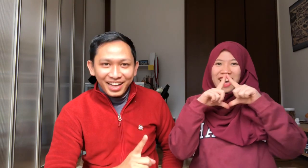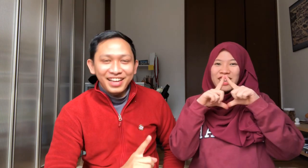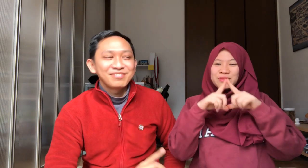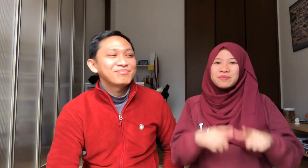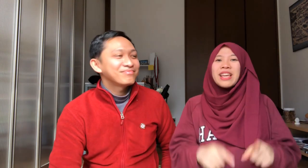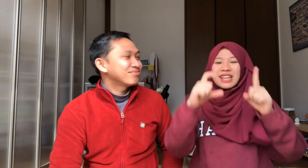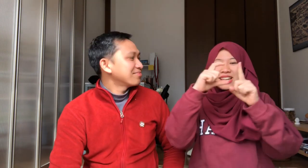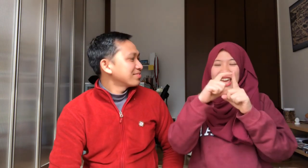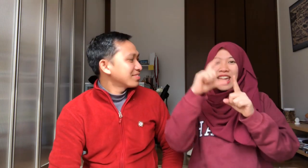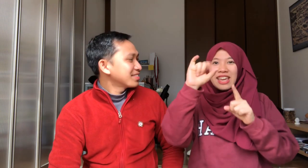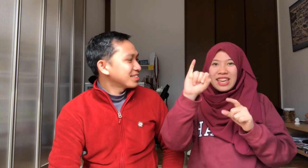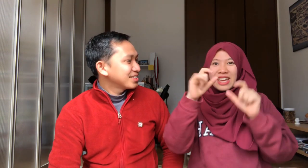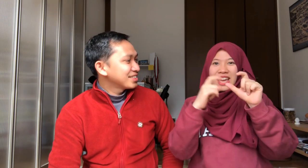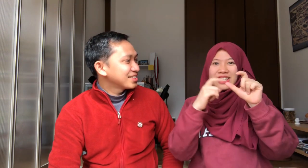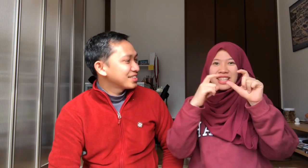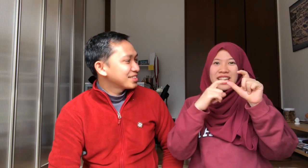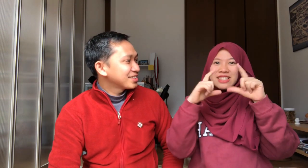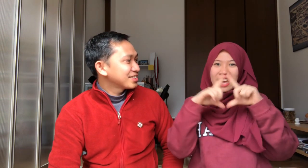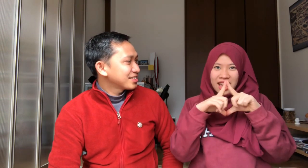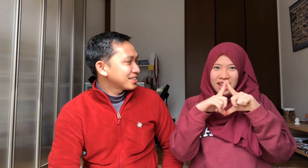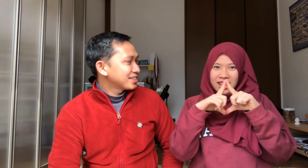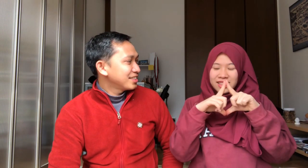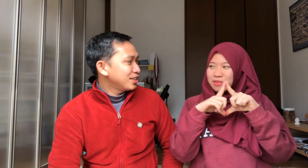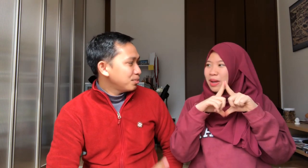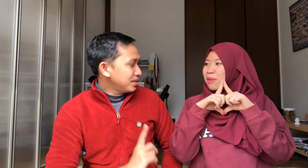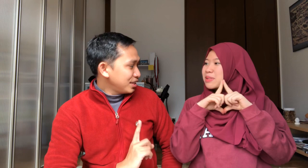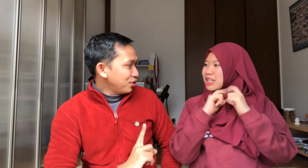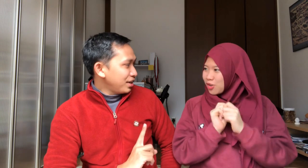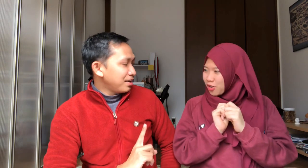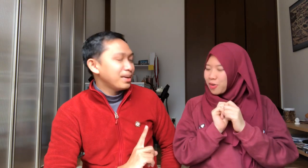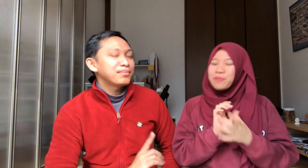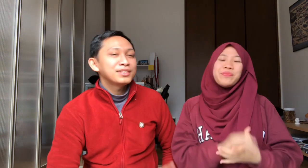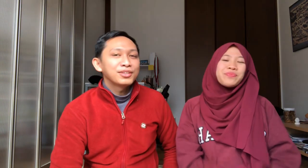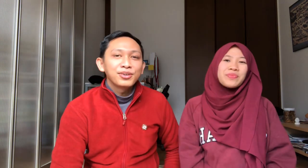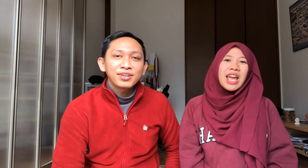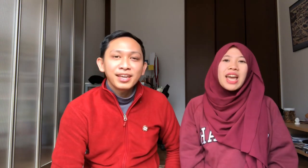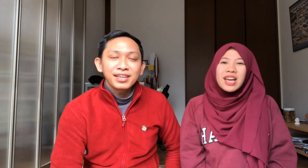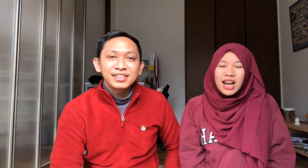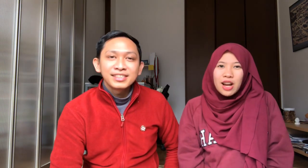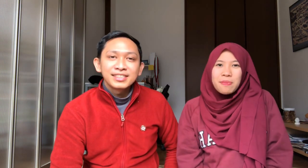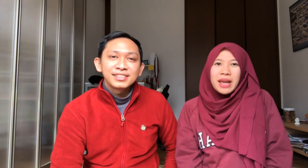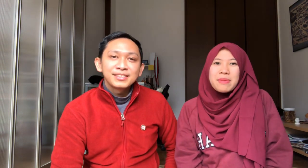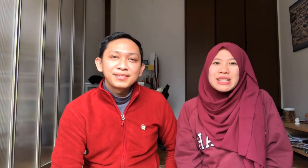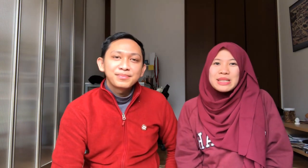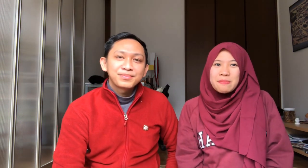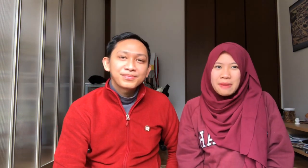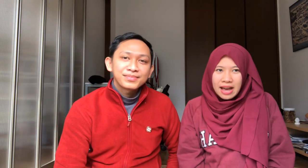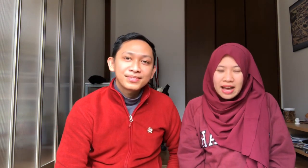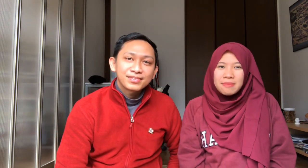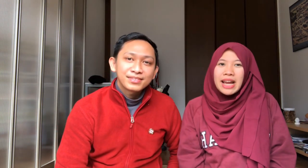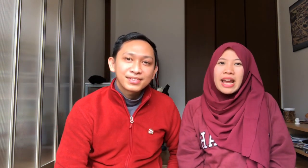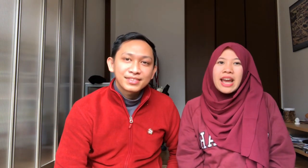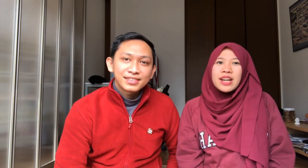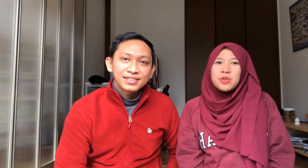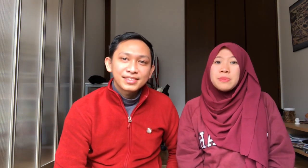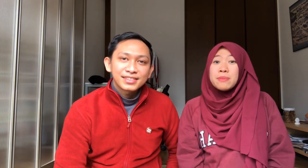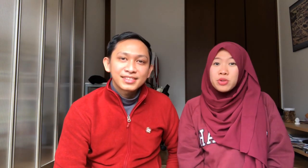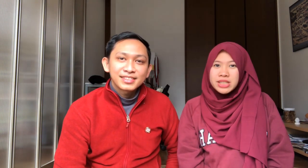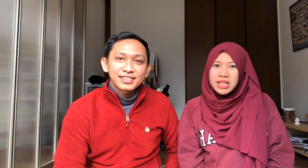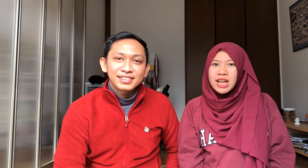A D, I, S, S, Itu bisindo ya Make bisindo, oke Kalau pake bahasa Jepang Pake Yubimoji